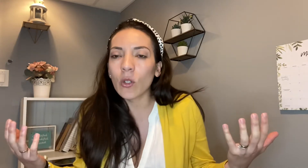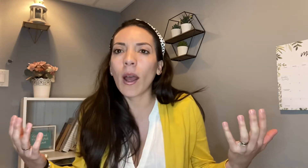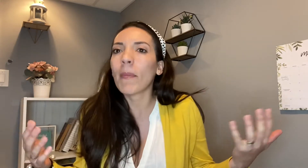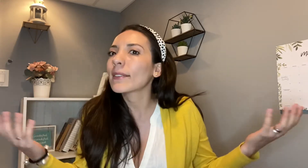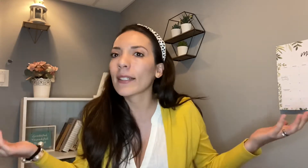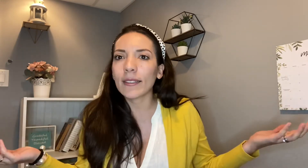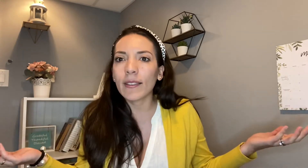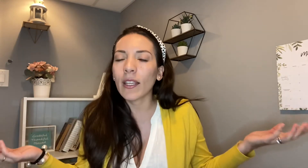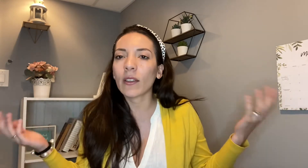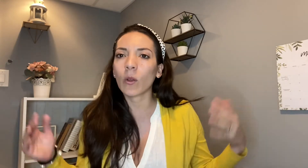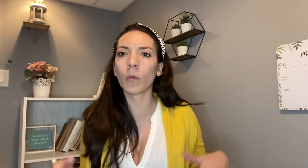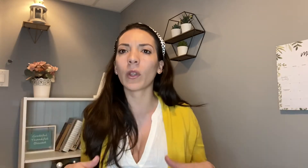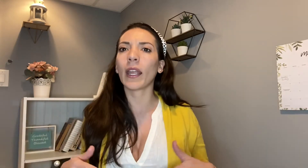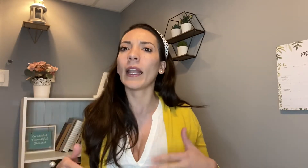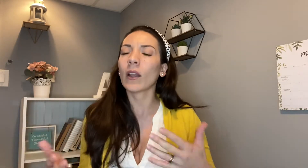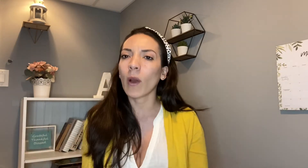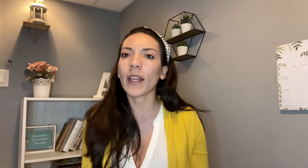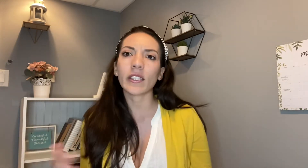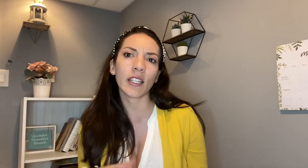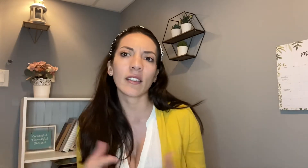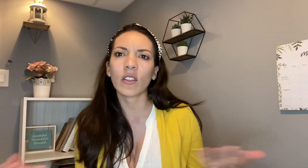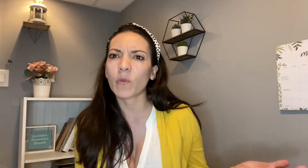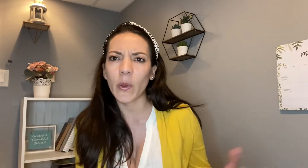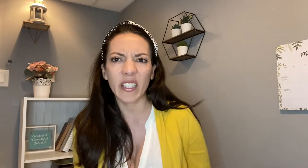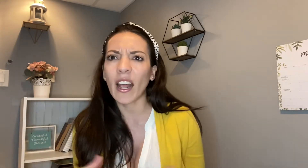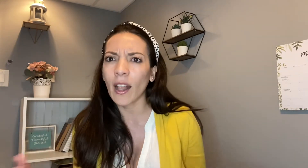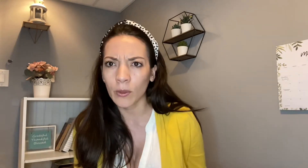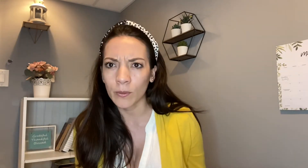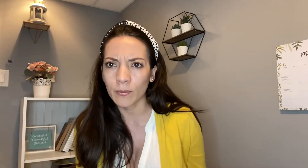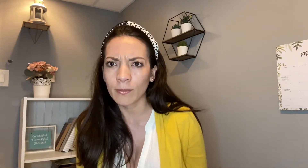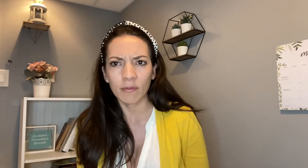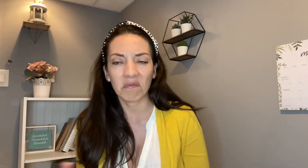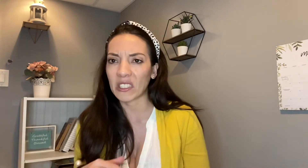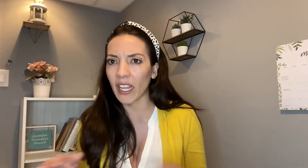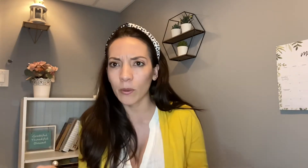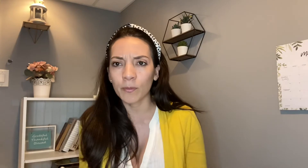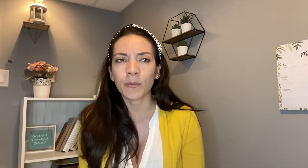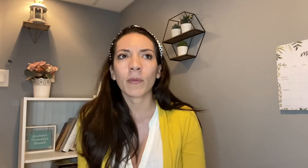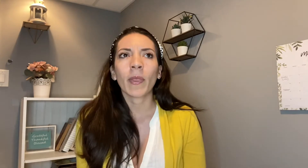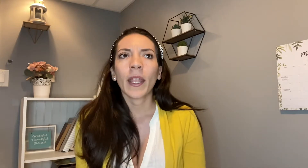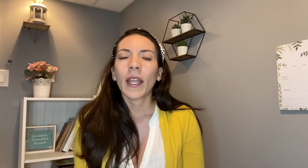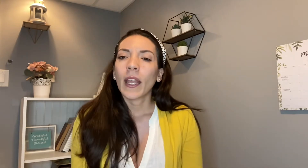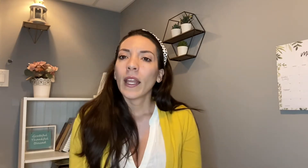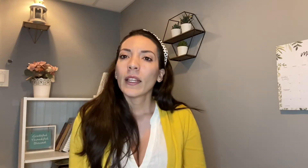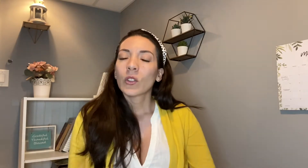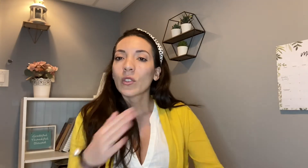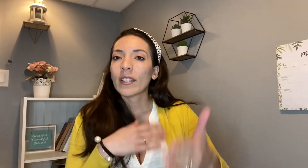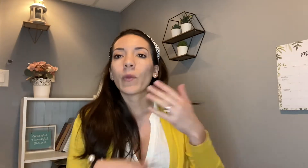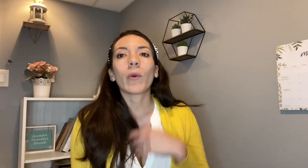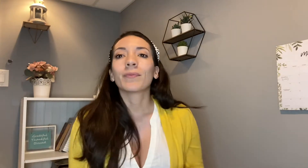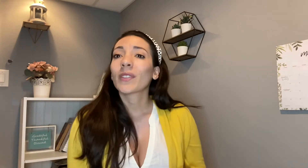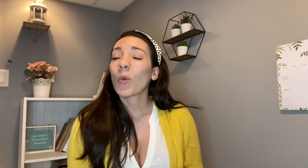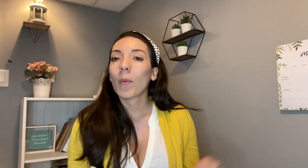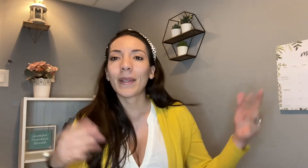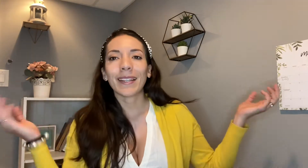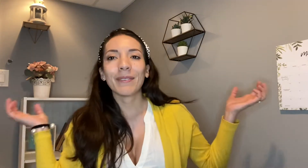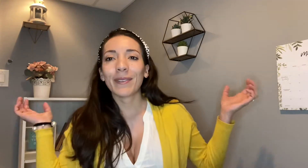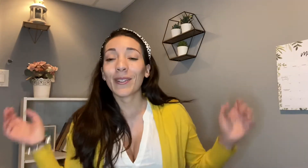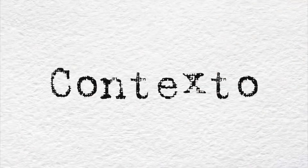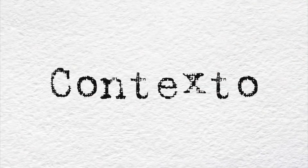jamás crecí viendo como que el lenguaje de señas en los bebés era algo pero entonces de nuevo como empiezan mis vídeos un